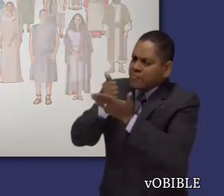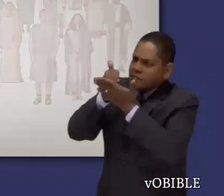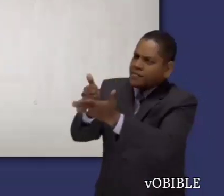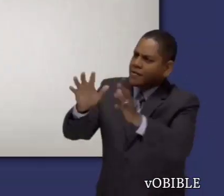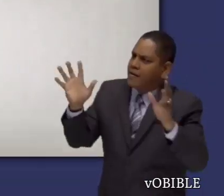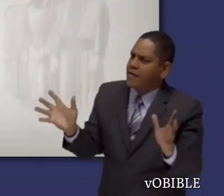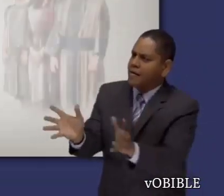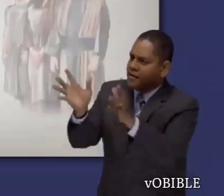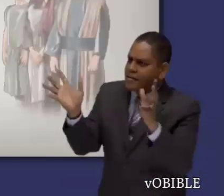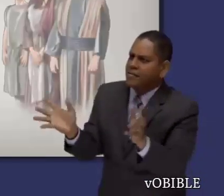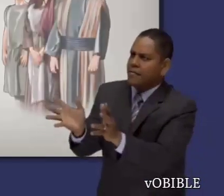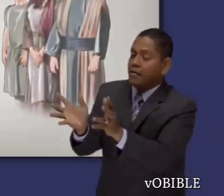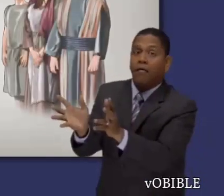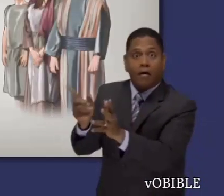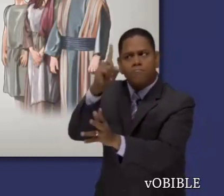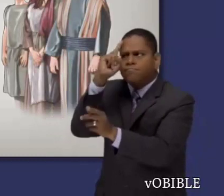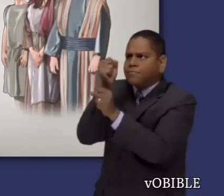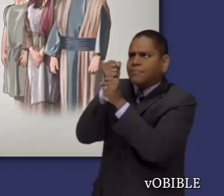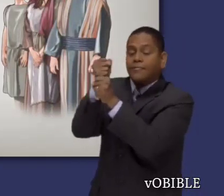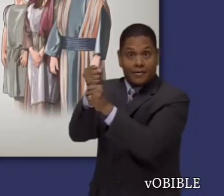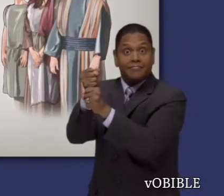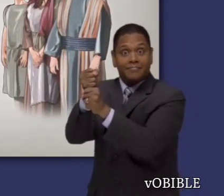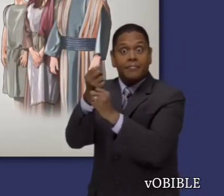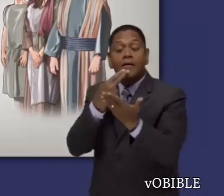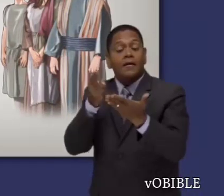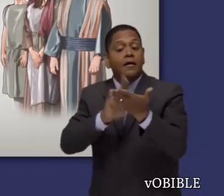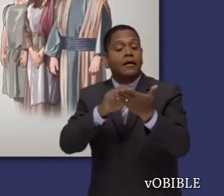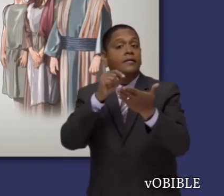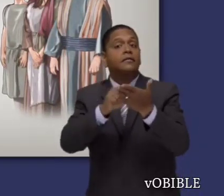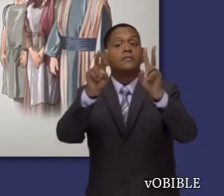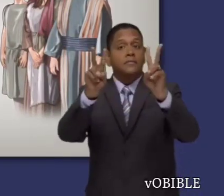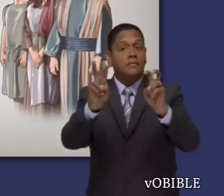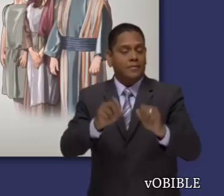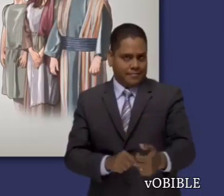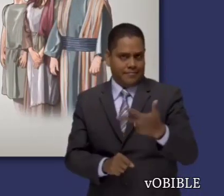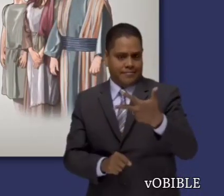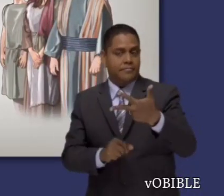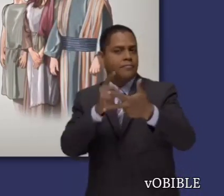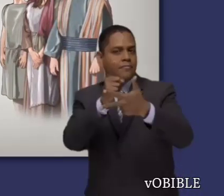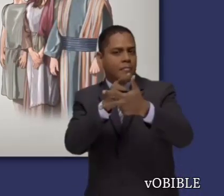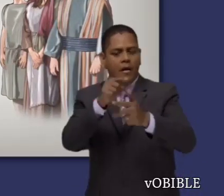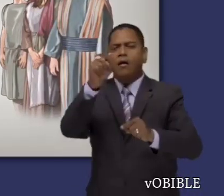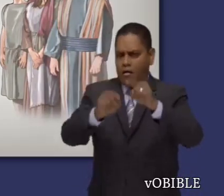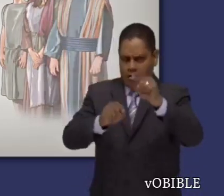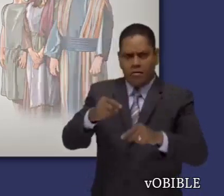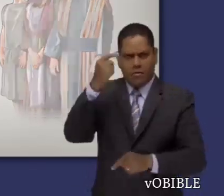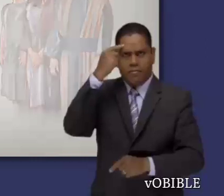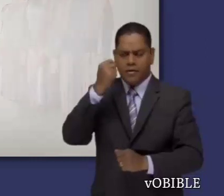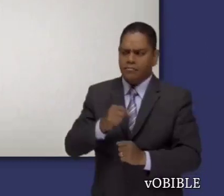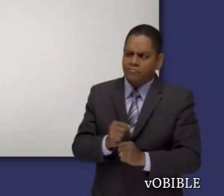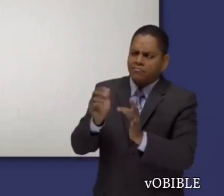sus hermanos fortalecieran su fe en las verdades que Dios les había enseñado sobre Cristo. En esta carta,